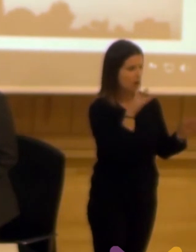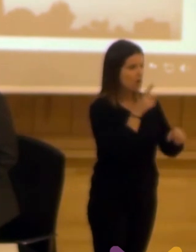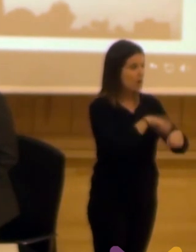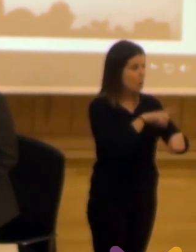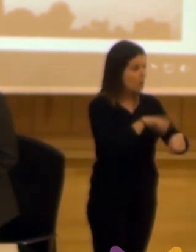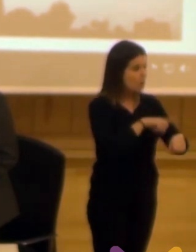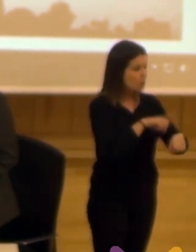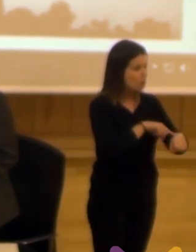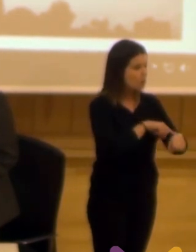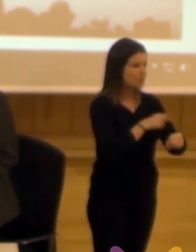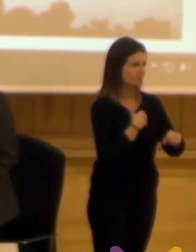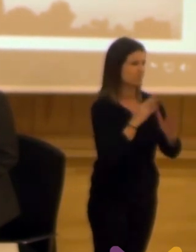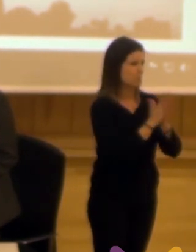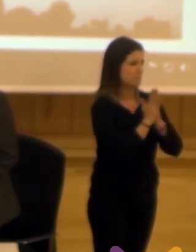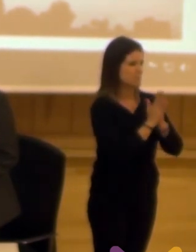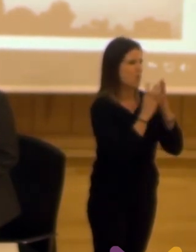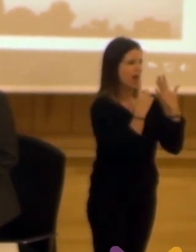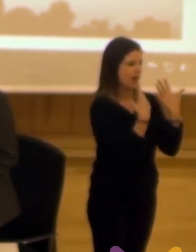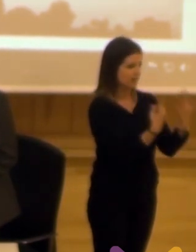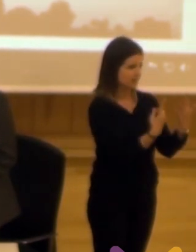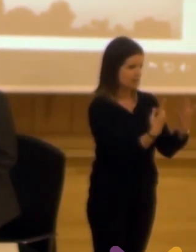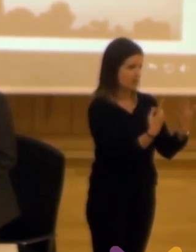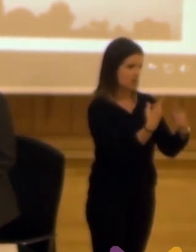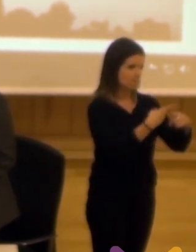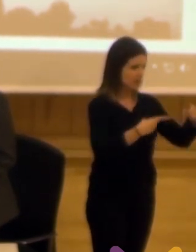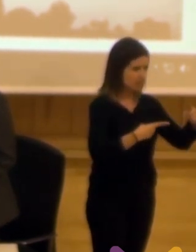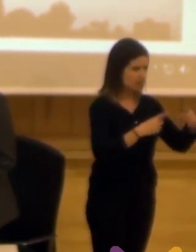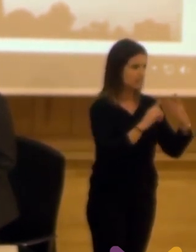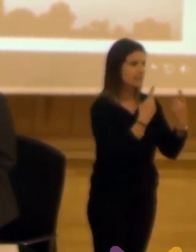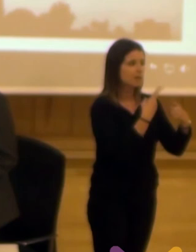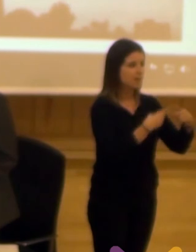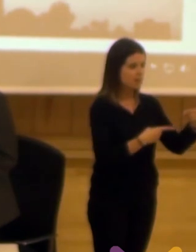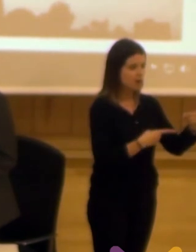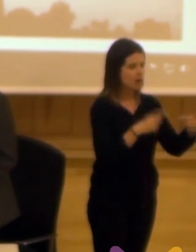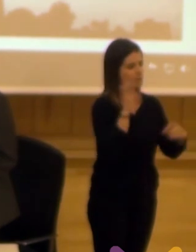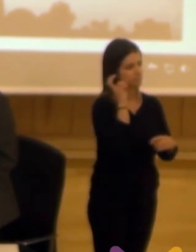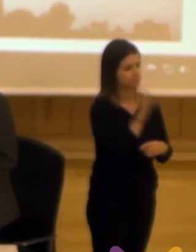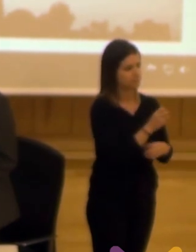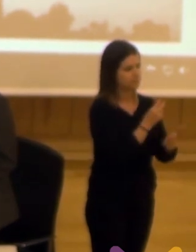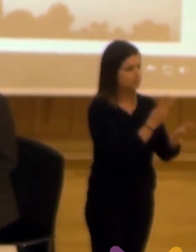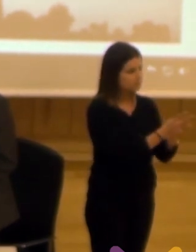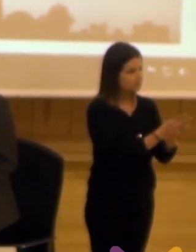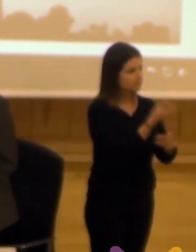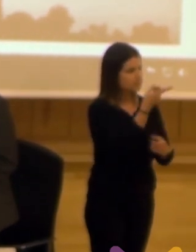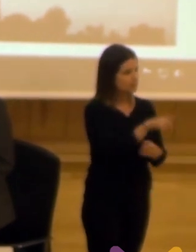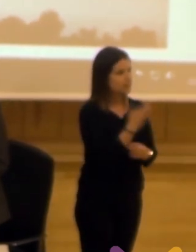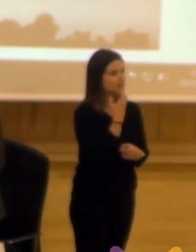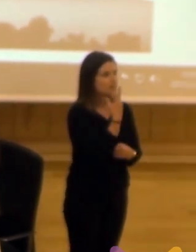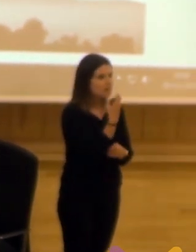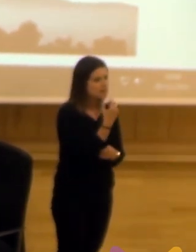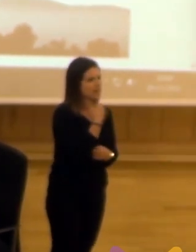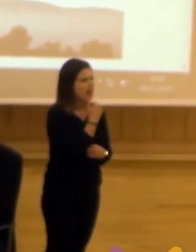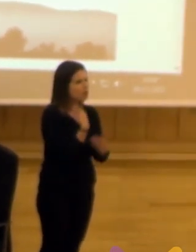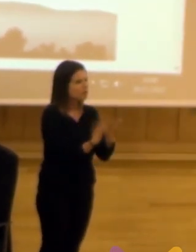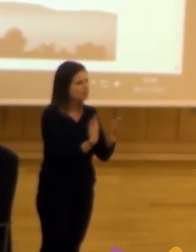la hora que volvemos a las seis a las seis y media y también si necesitáis